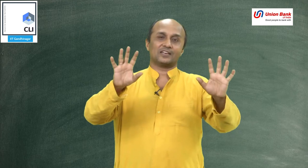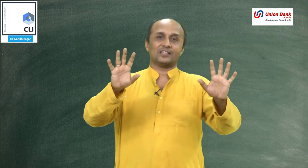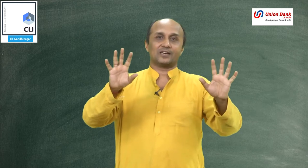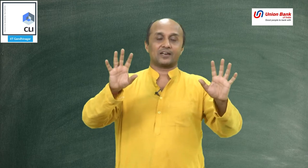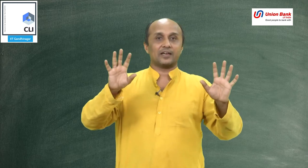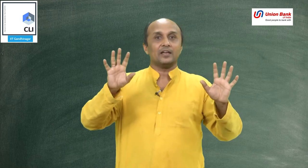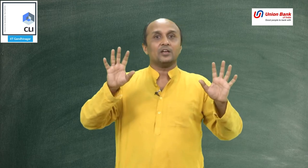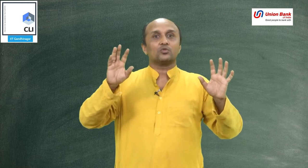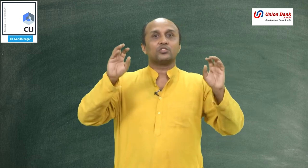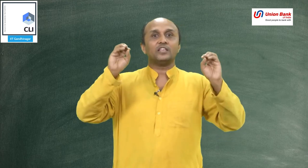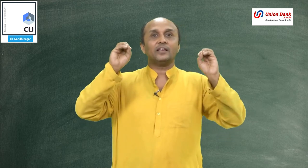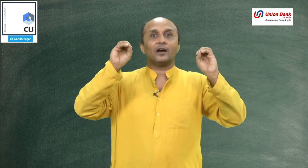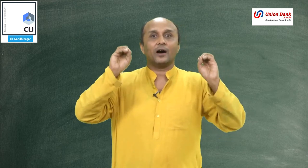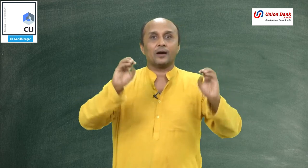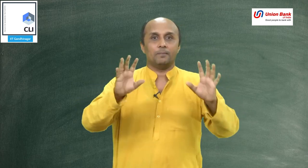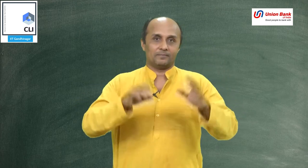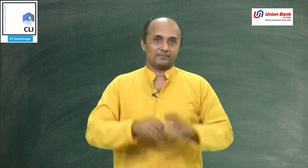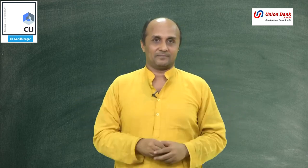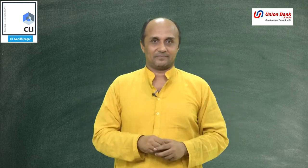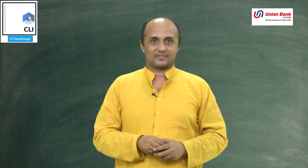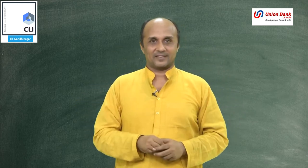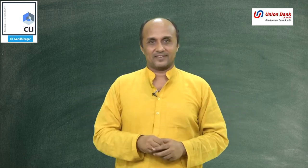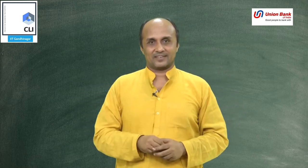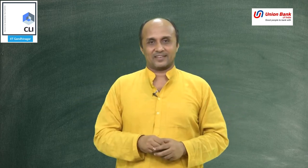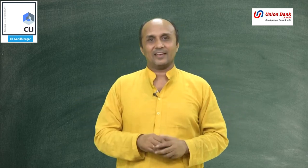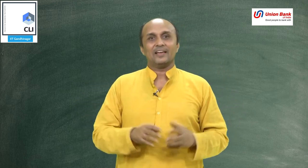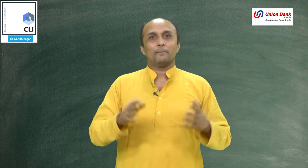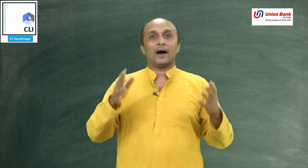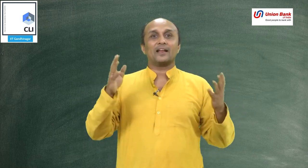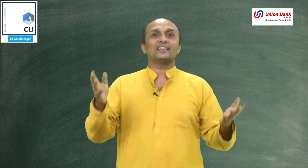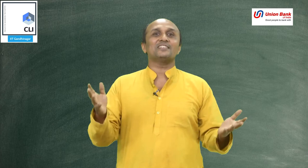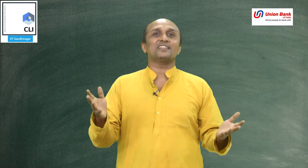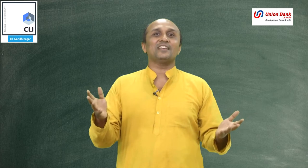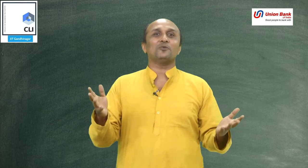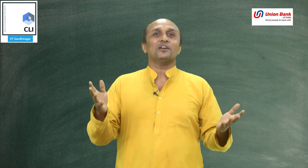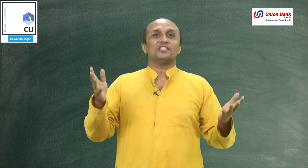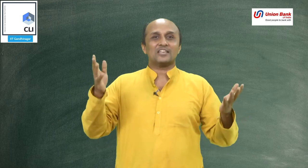तीन तरह रखें तो तीन अरब तक गिन सकते हैं भारत की जितनी जन